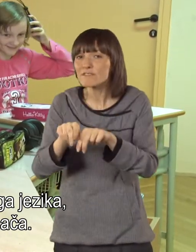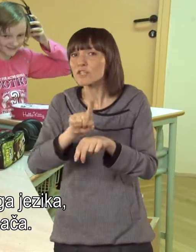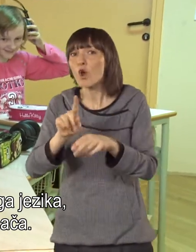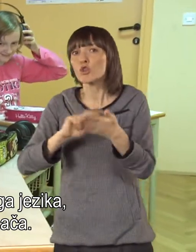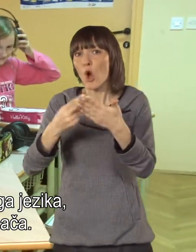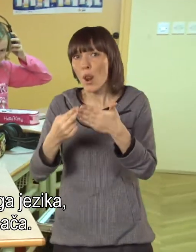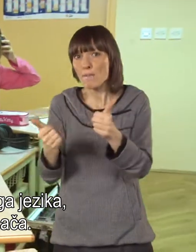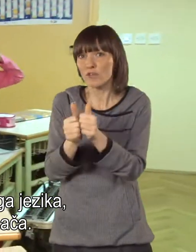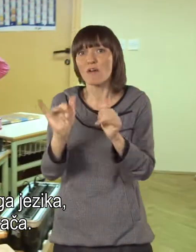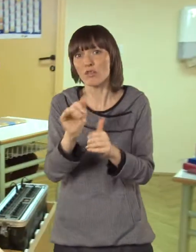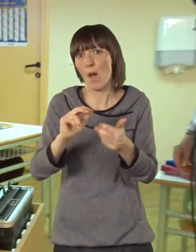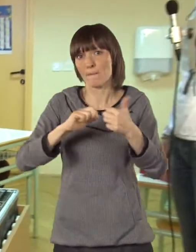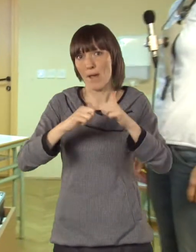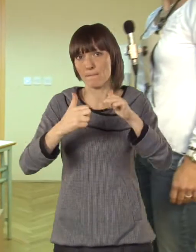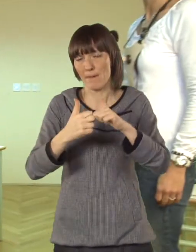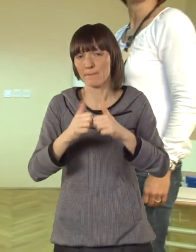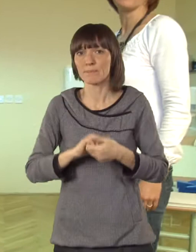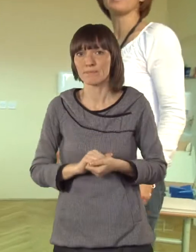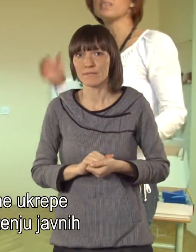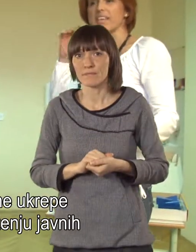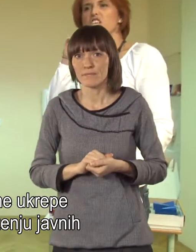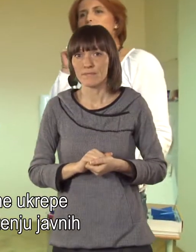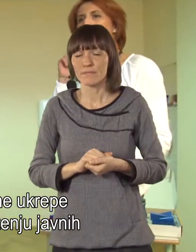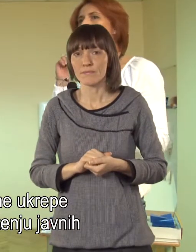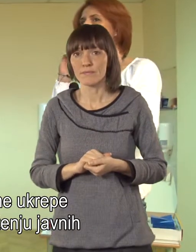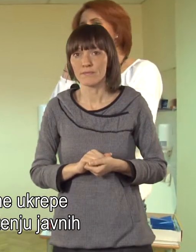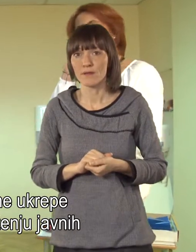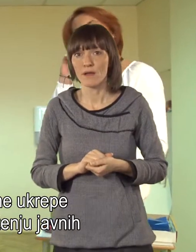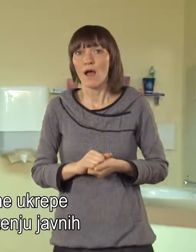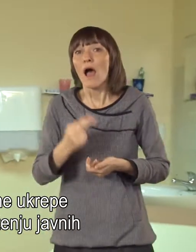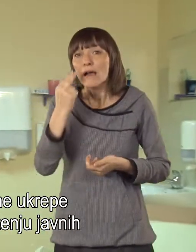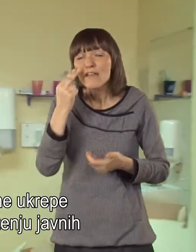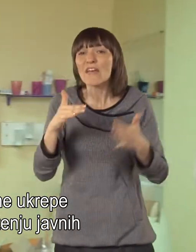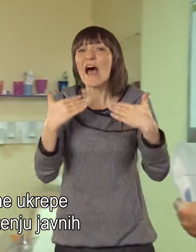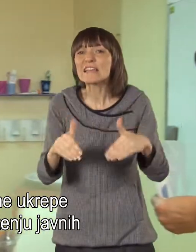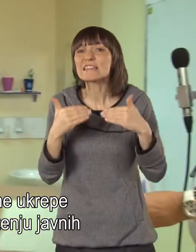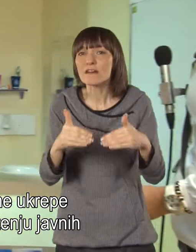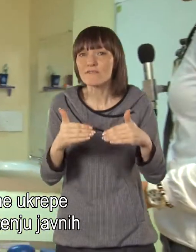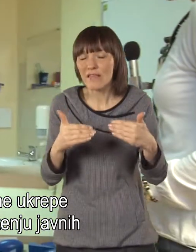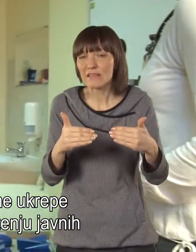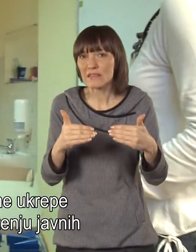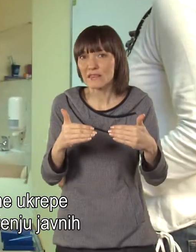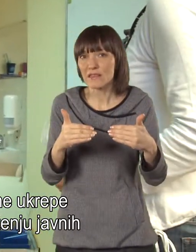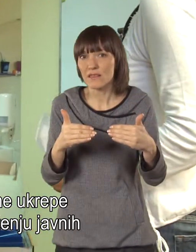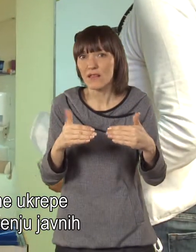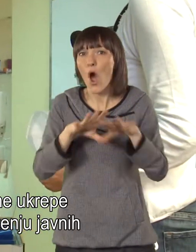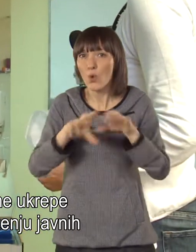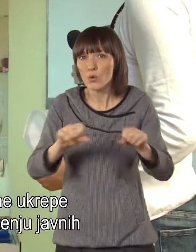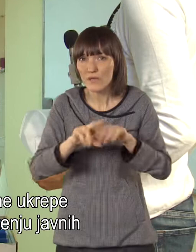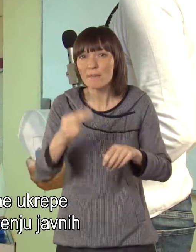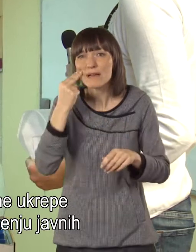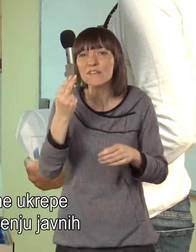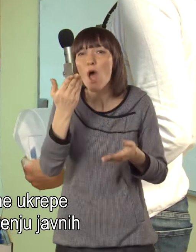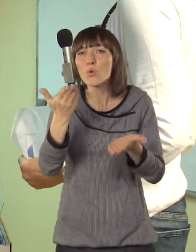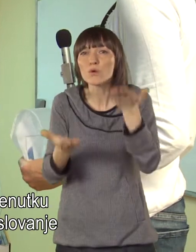do tolmača. Glede na, bom rekla, interventne okrepe in zakon o